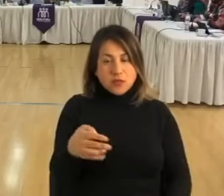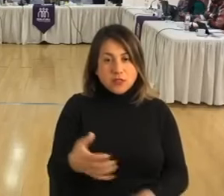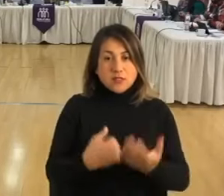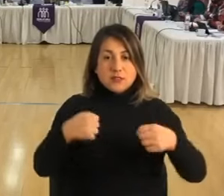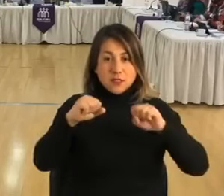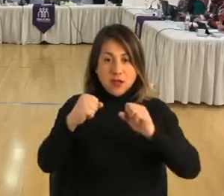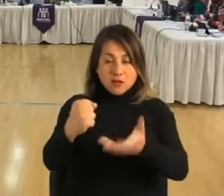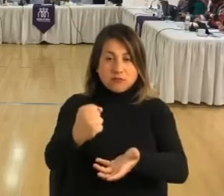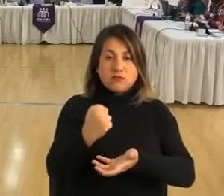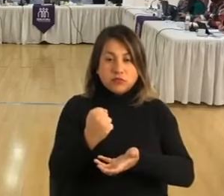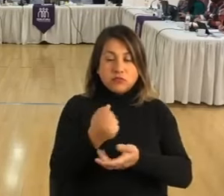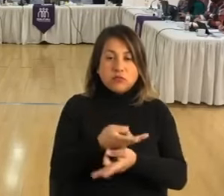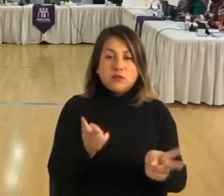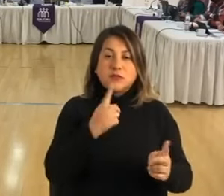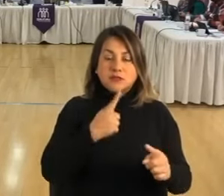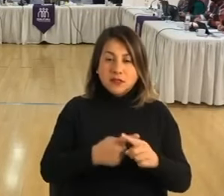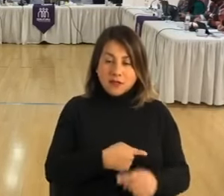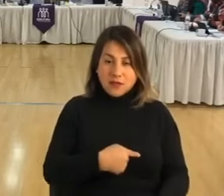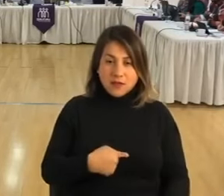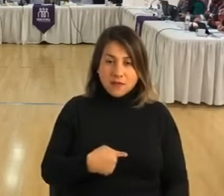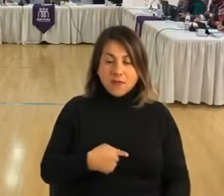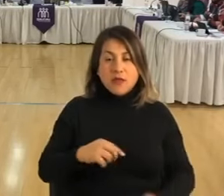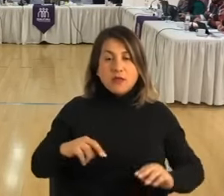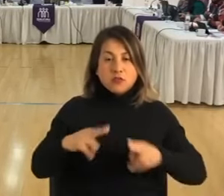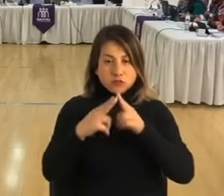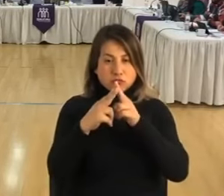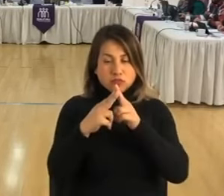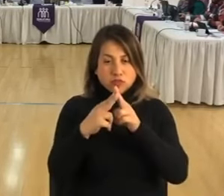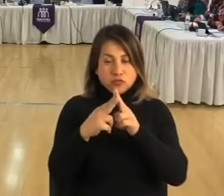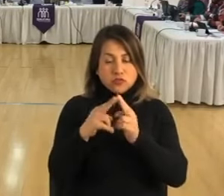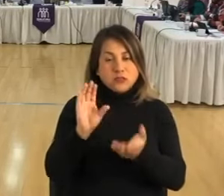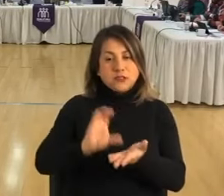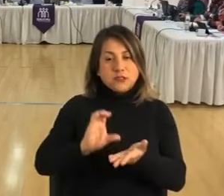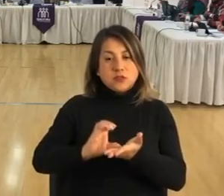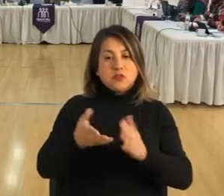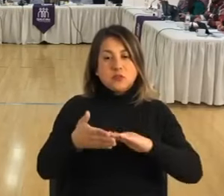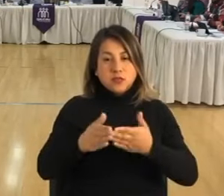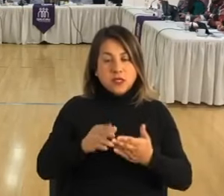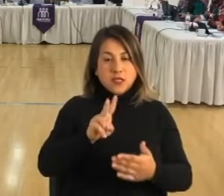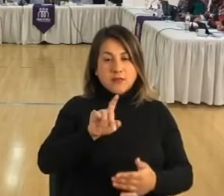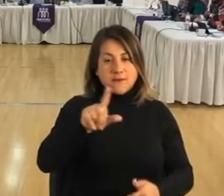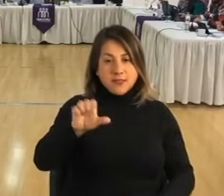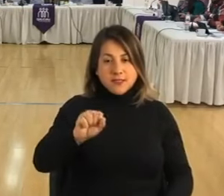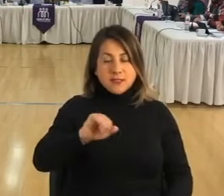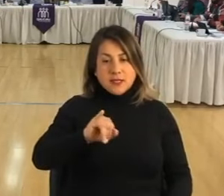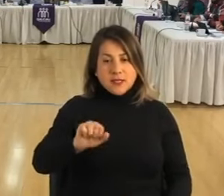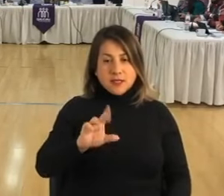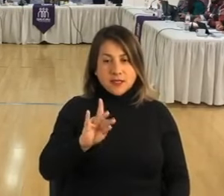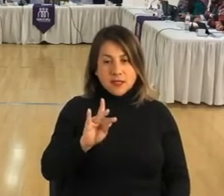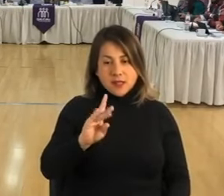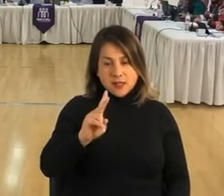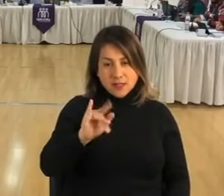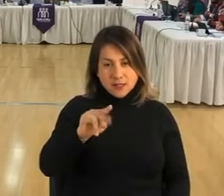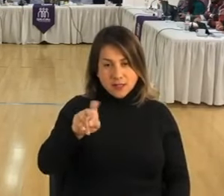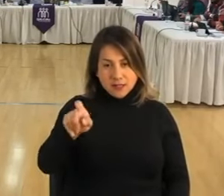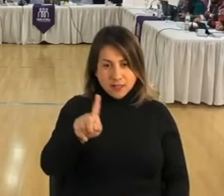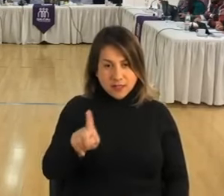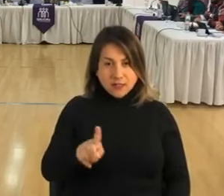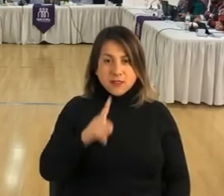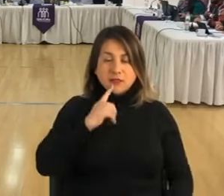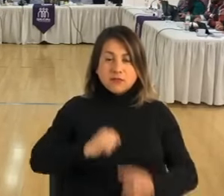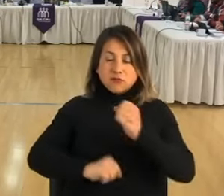se adjudicó la licitación pública denominada Construcción Centro Comunitario Villa Los Jardines, con el oferente